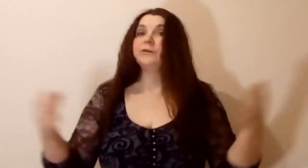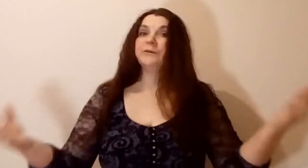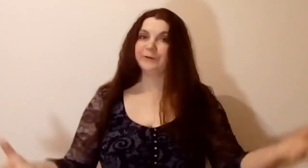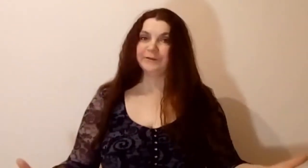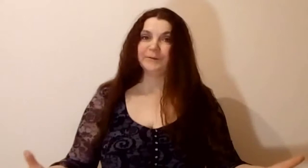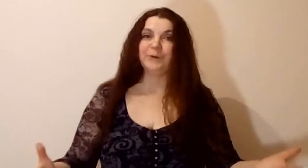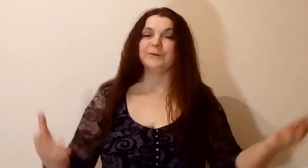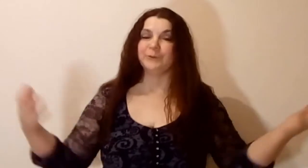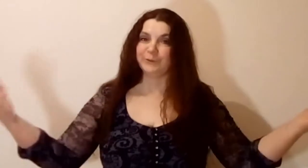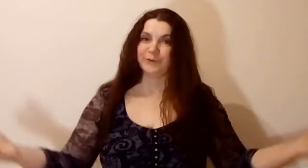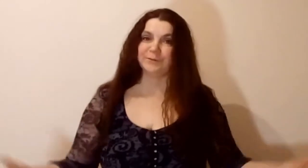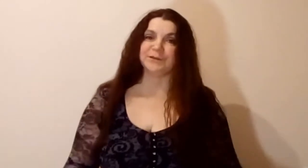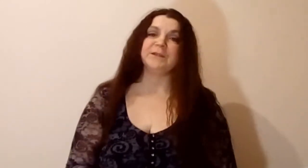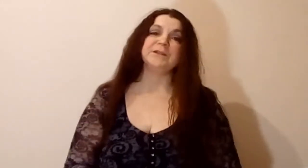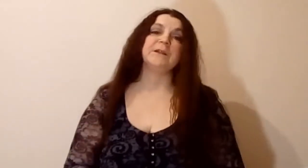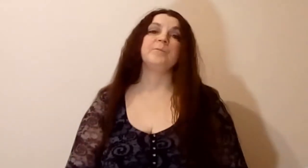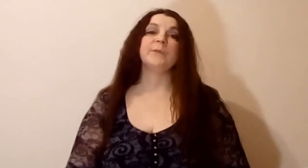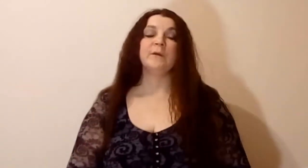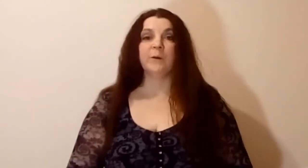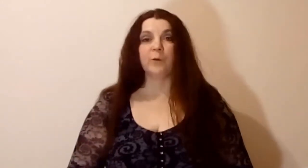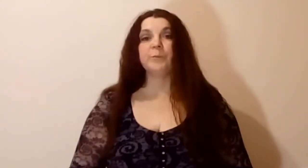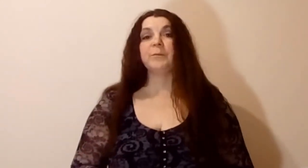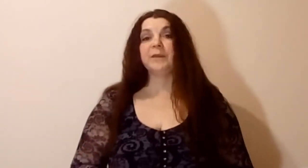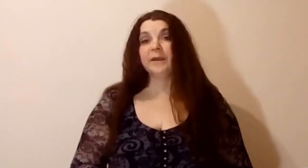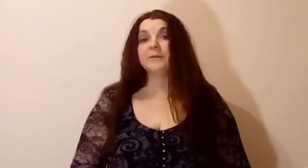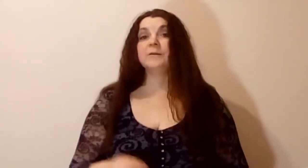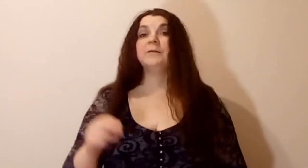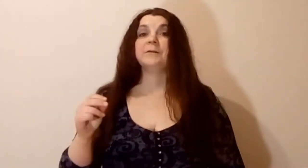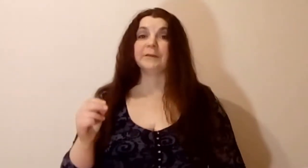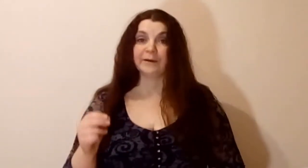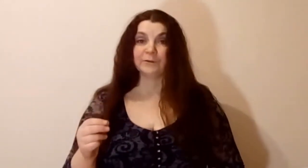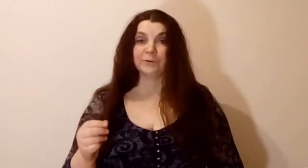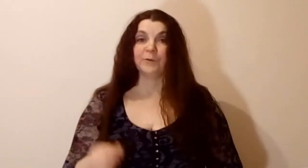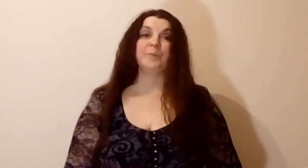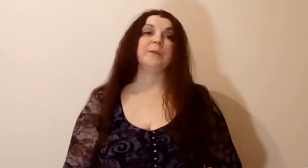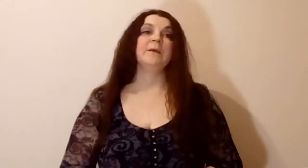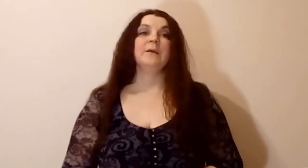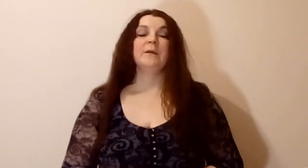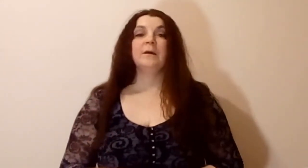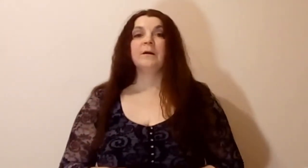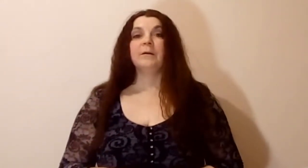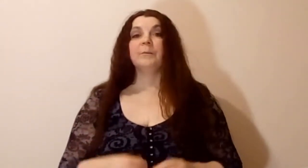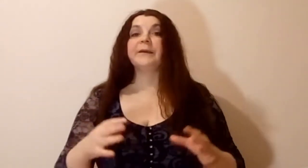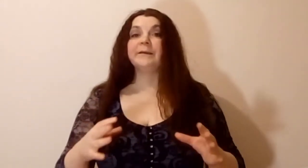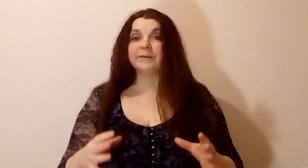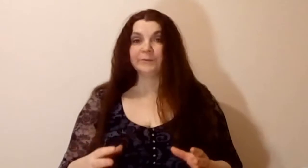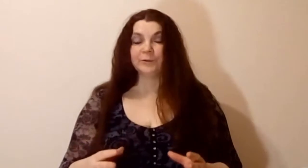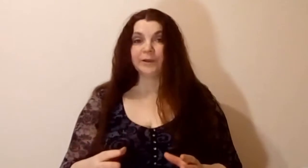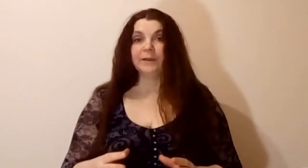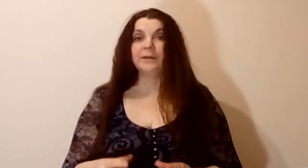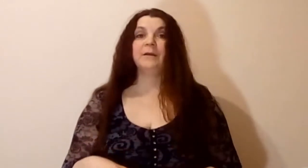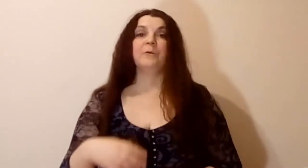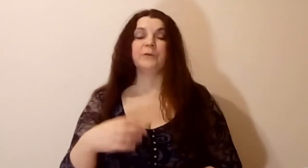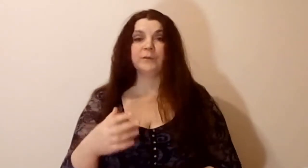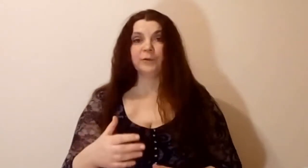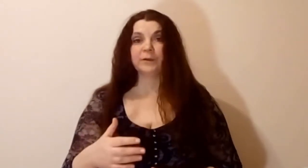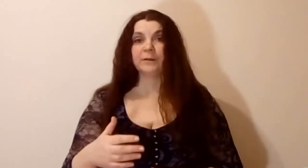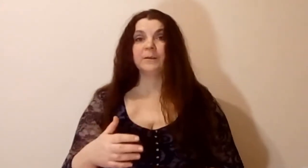не только со мной, но и с другими женщинами, он применяет тактику. При разговоре он смотрит